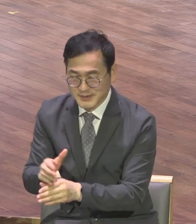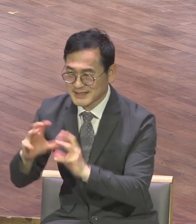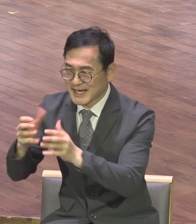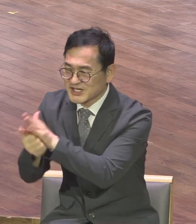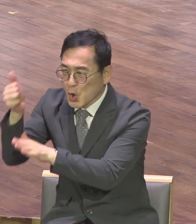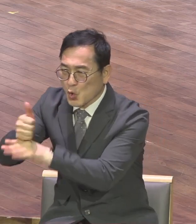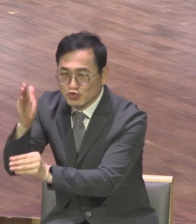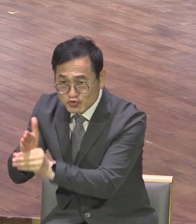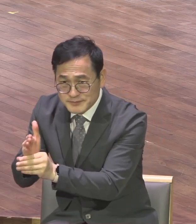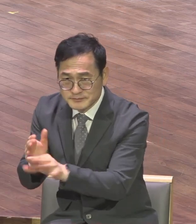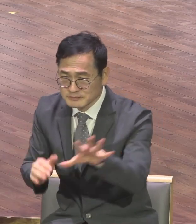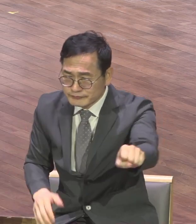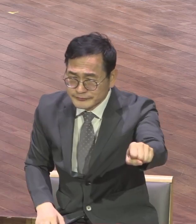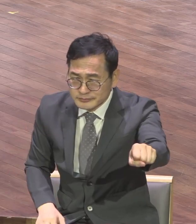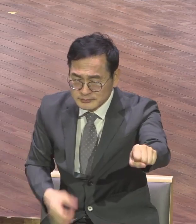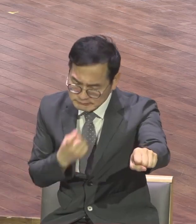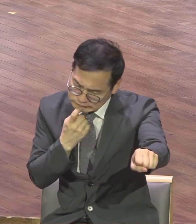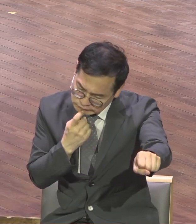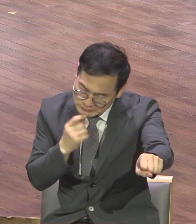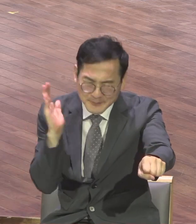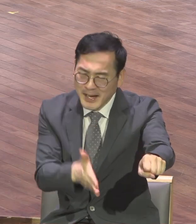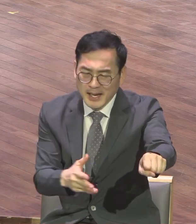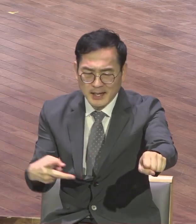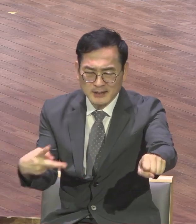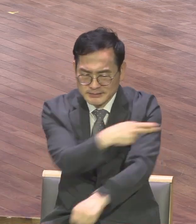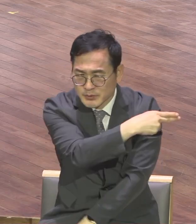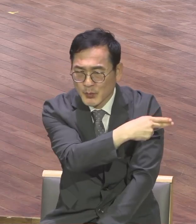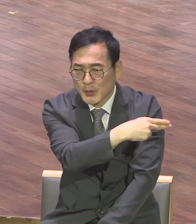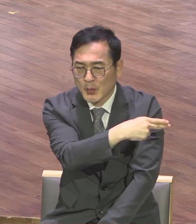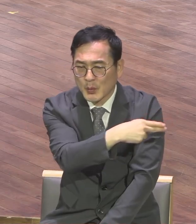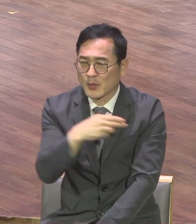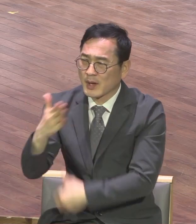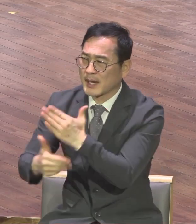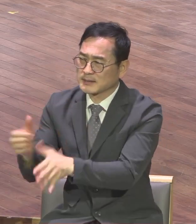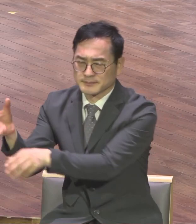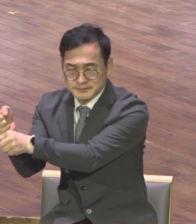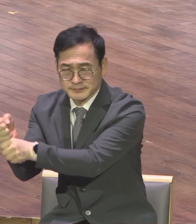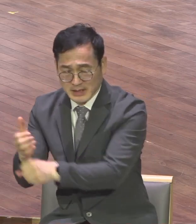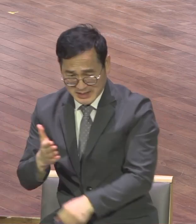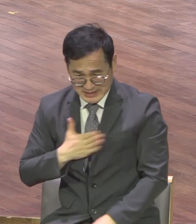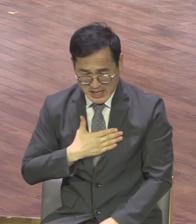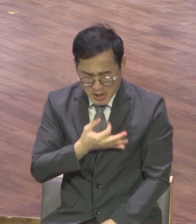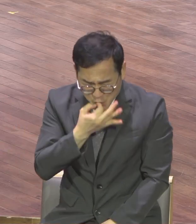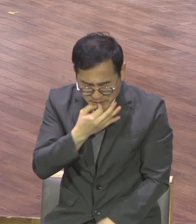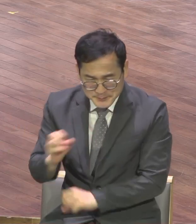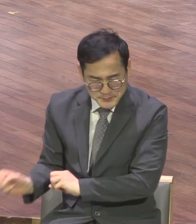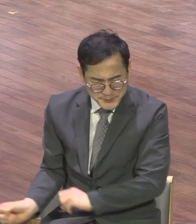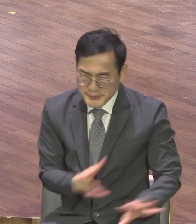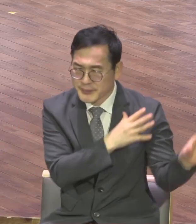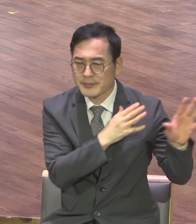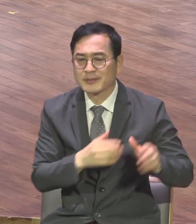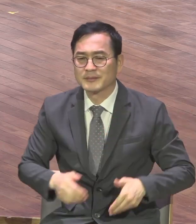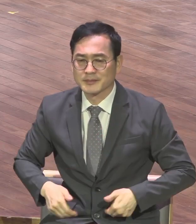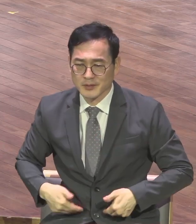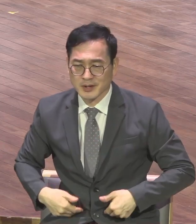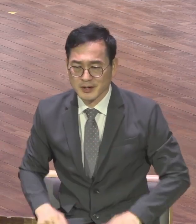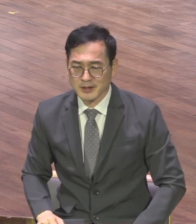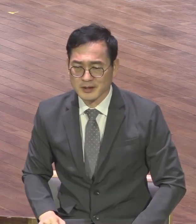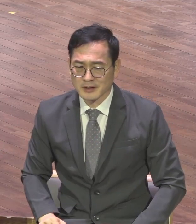삶을 과감하게 버려야 돼요 나를 버려야 돼요 내가 글쓰한 게 십자가에 못 박혀다니 갈라다